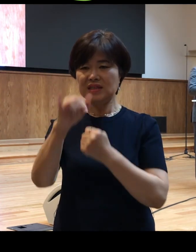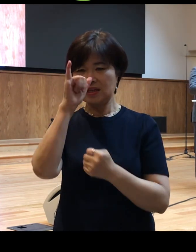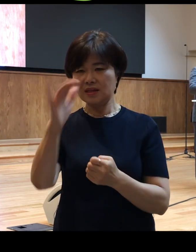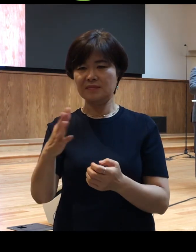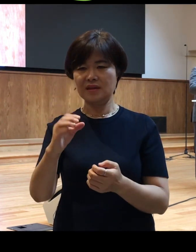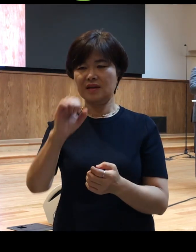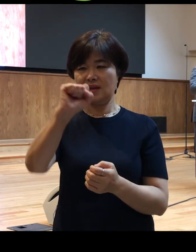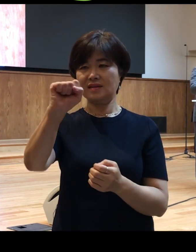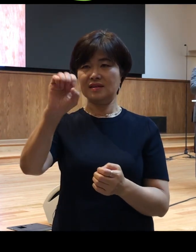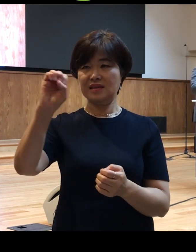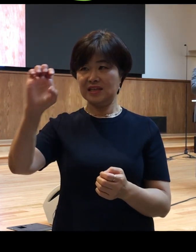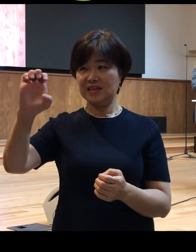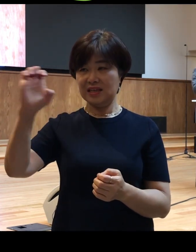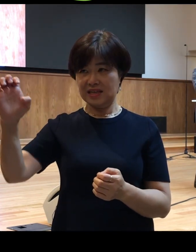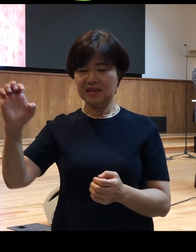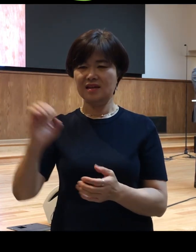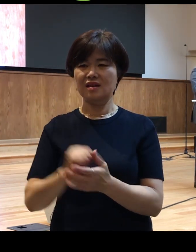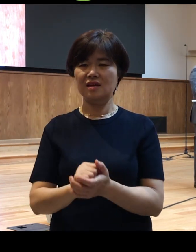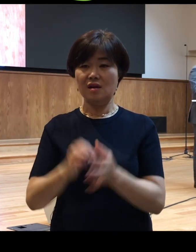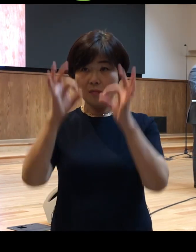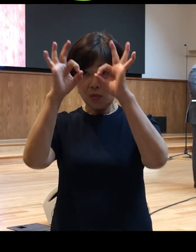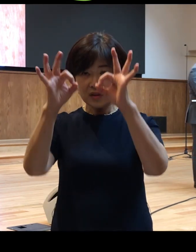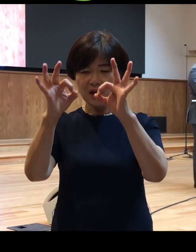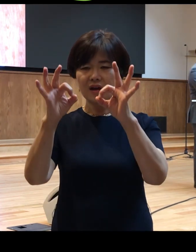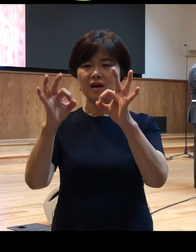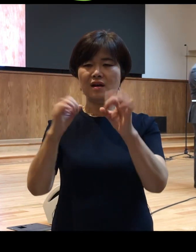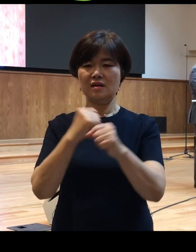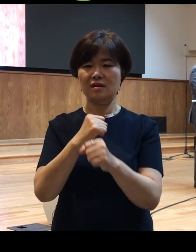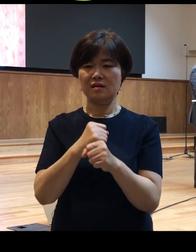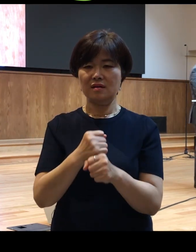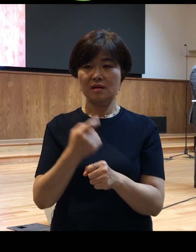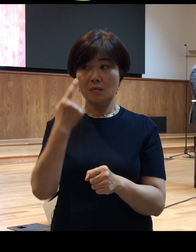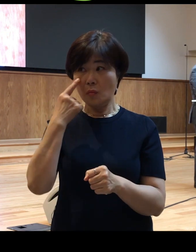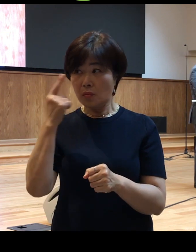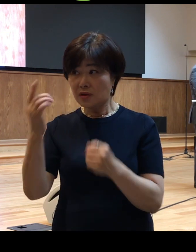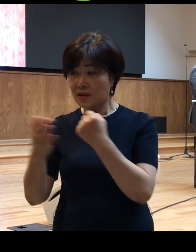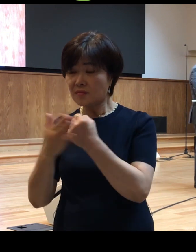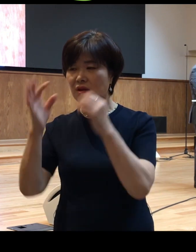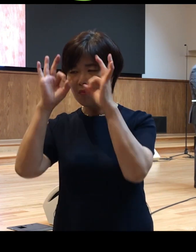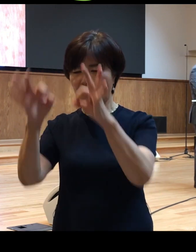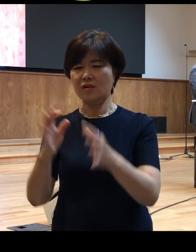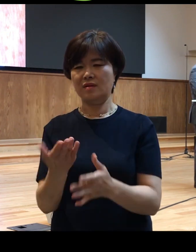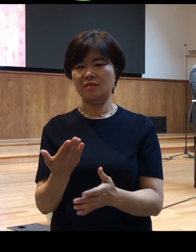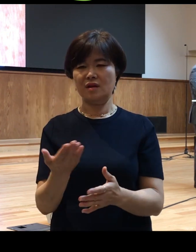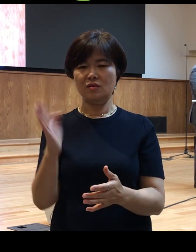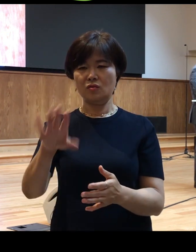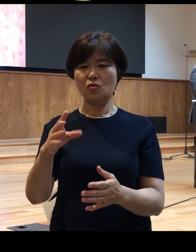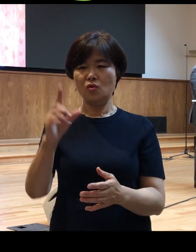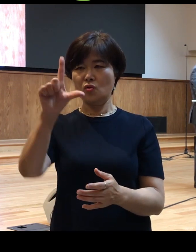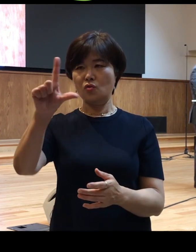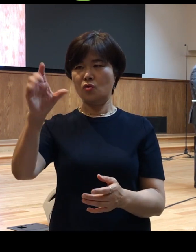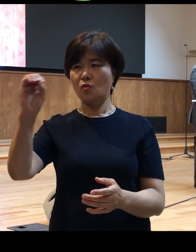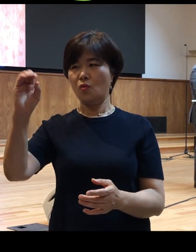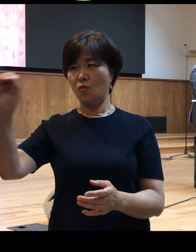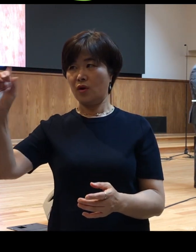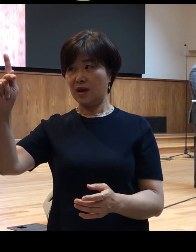보다라는 단어죠 그냥 보이니까 본다는 말입니다 look라고 하는 단어도 조금 더